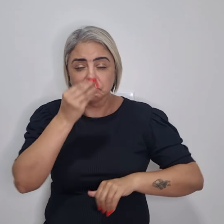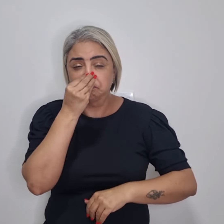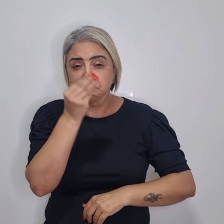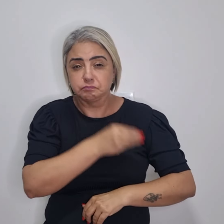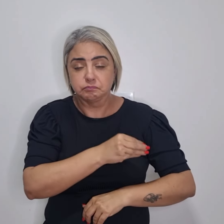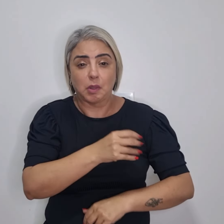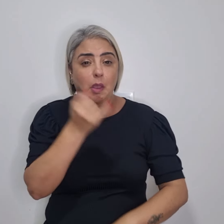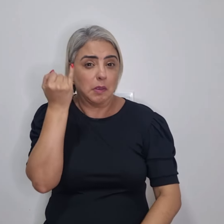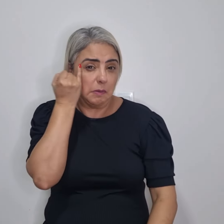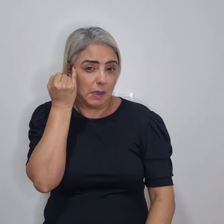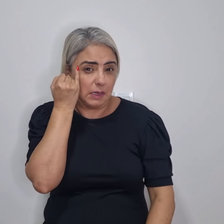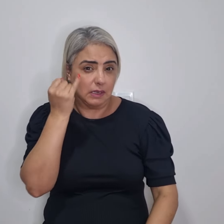Ibanez.